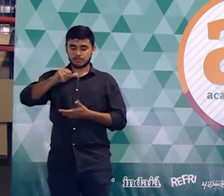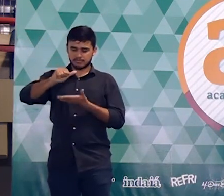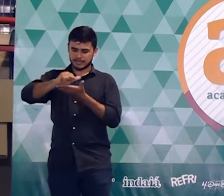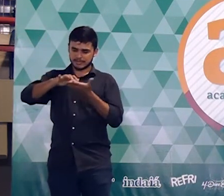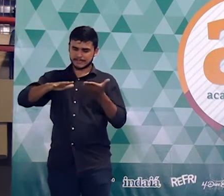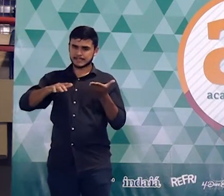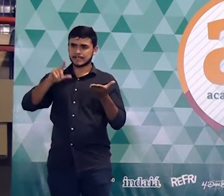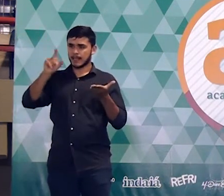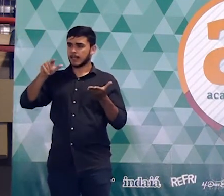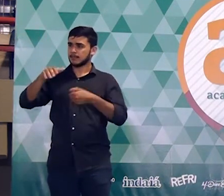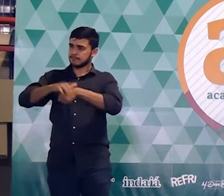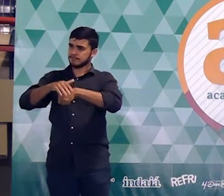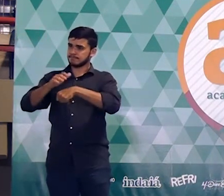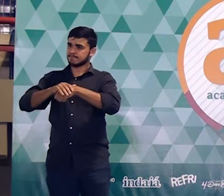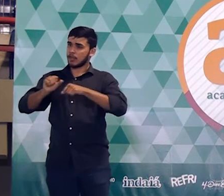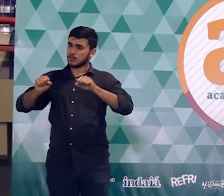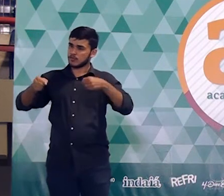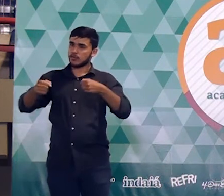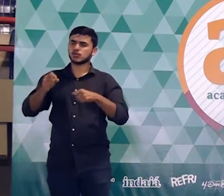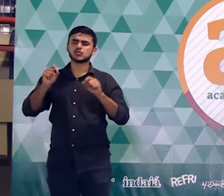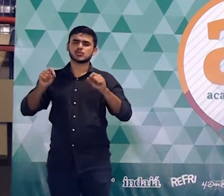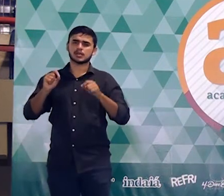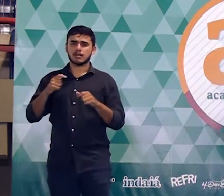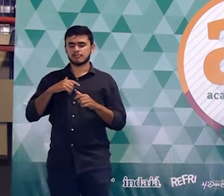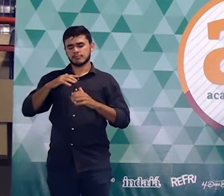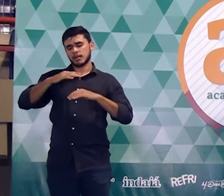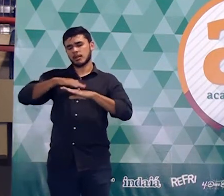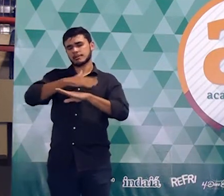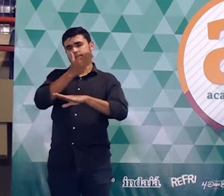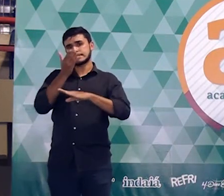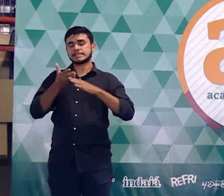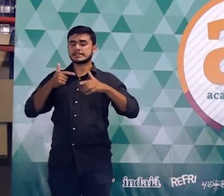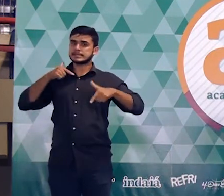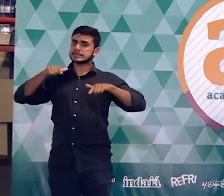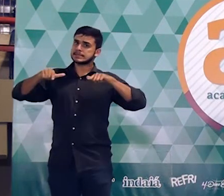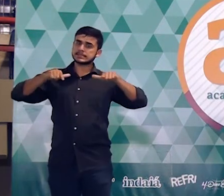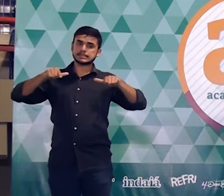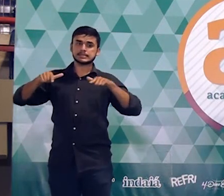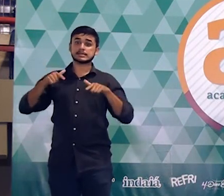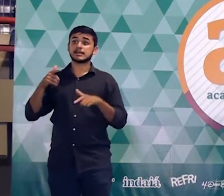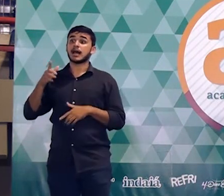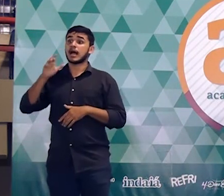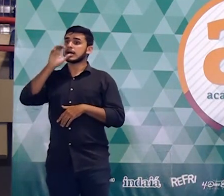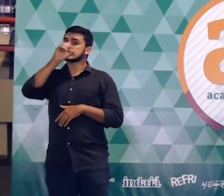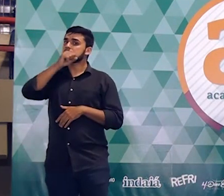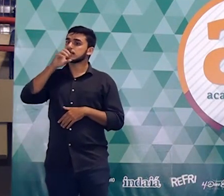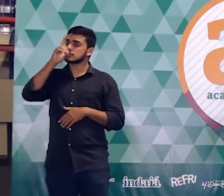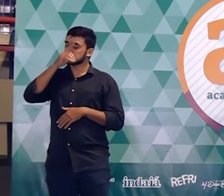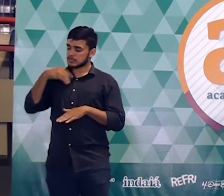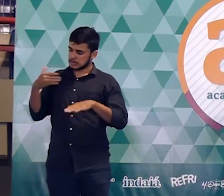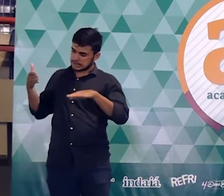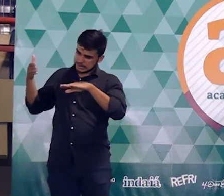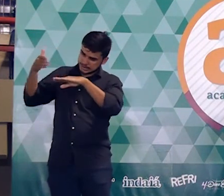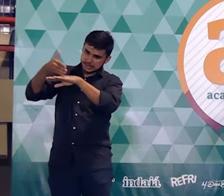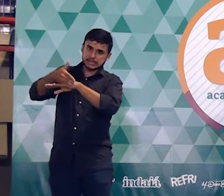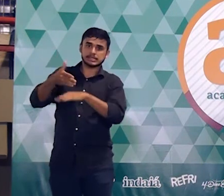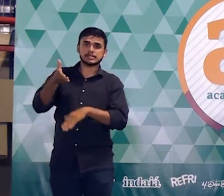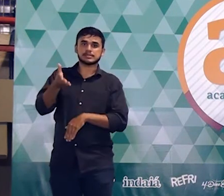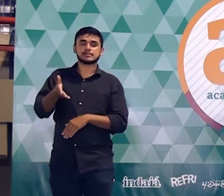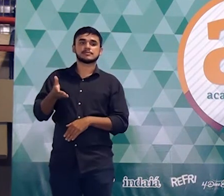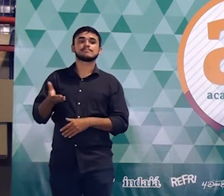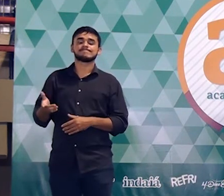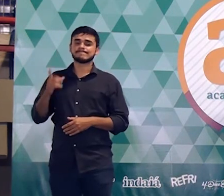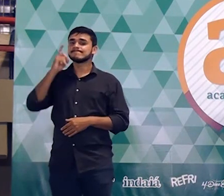principalmente de quem trabalha ainda conseguir vir no final de semana no sábado no